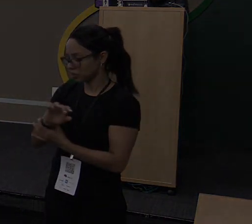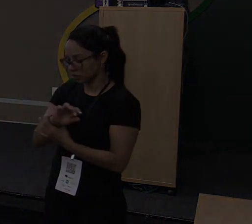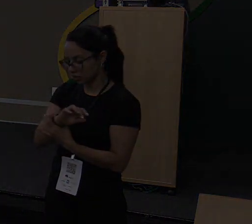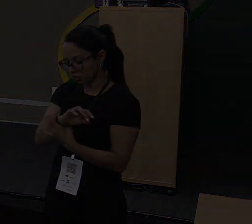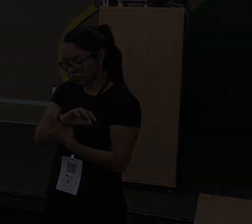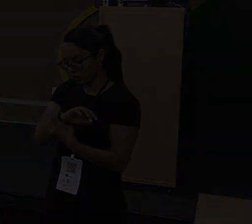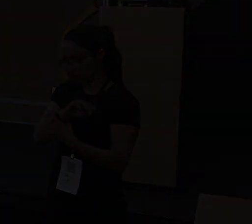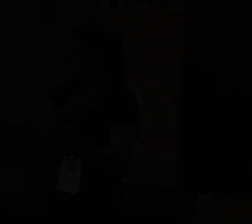Show de bola!